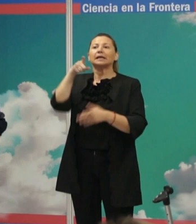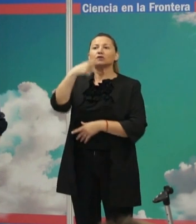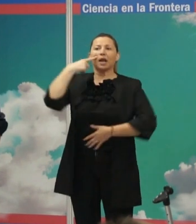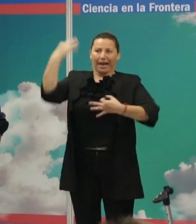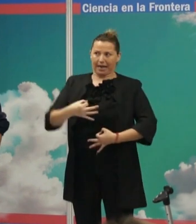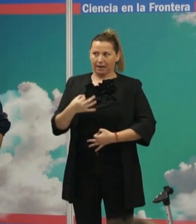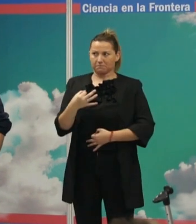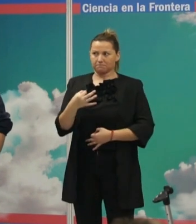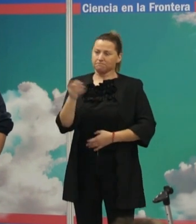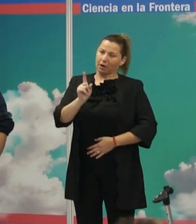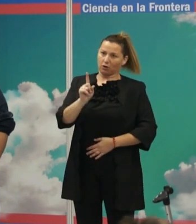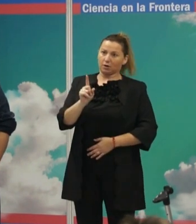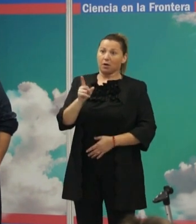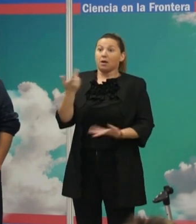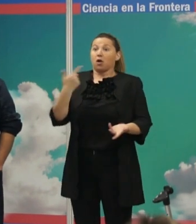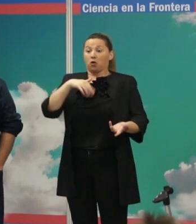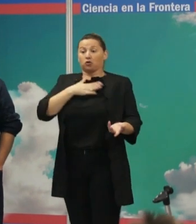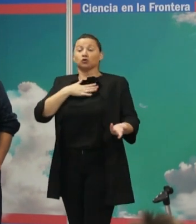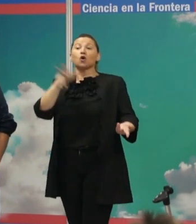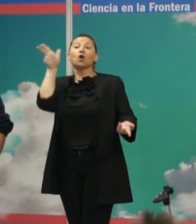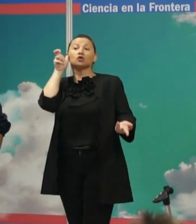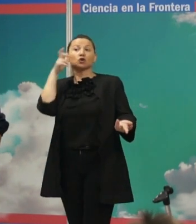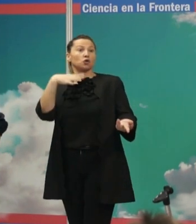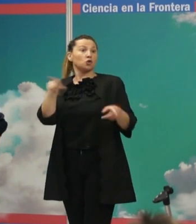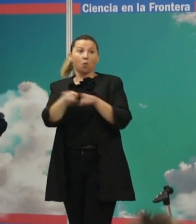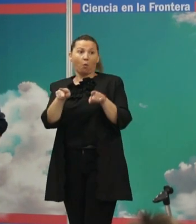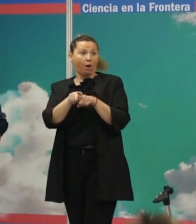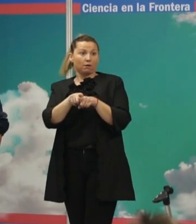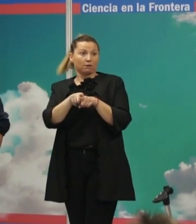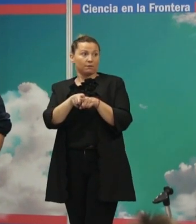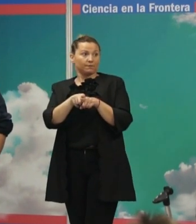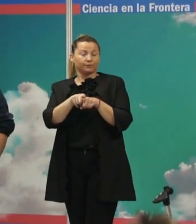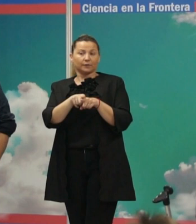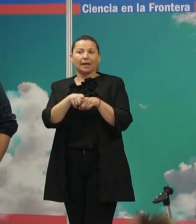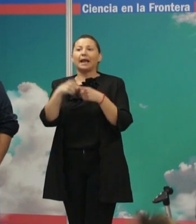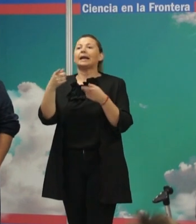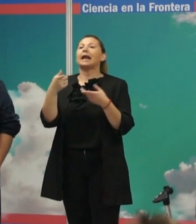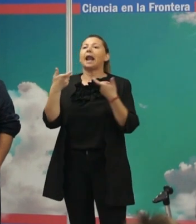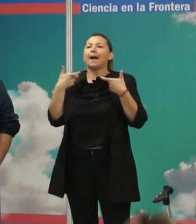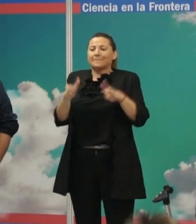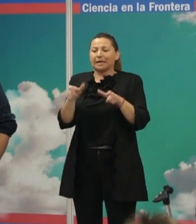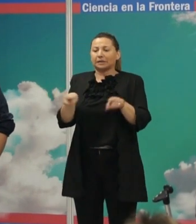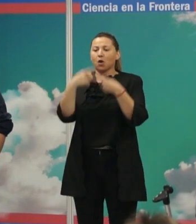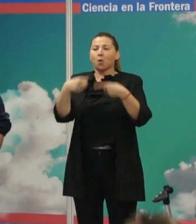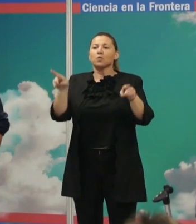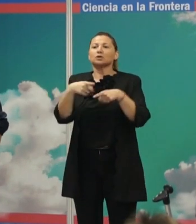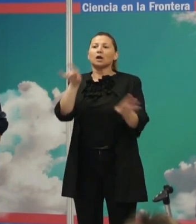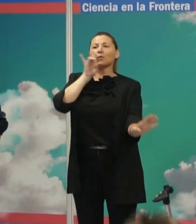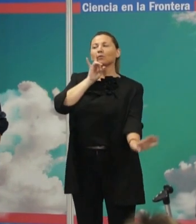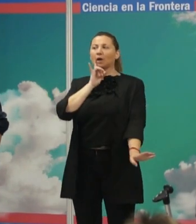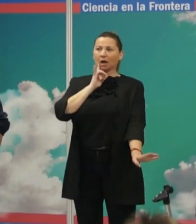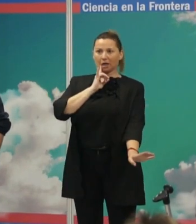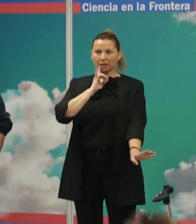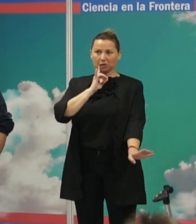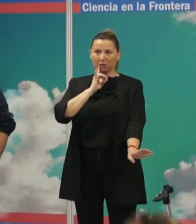Pero podemos hacer lo mismo con el sonido. Nosotros hemos utilizado aquí sonorizaciones basadas en el aspecto musical que tiene algo más estético. Pero es